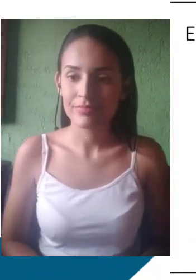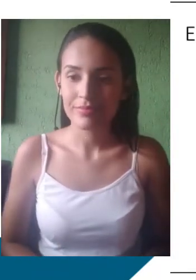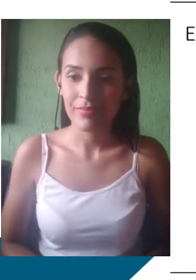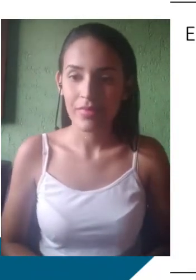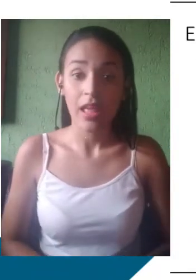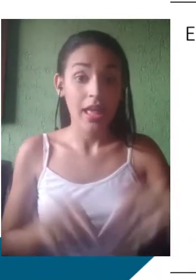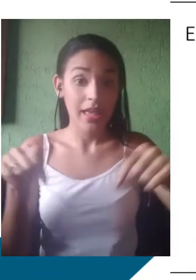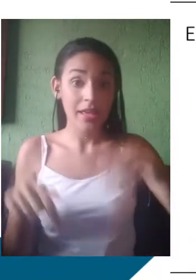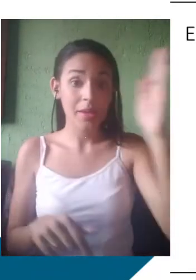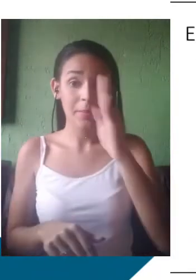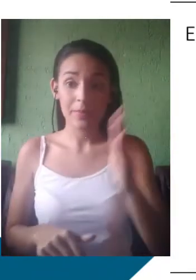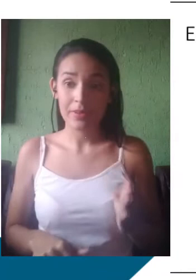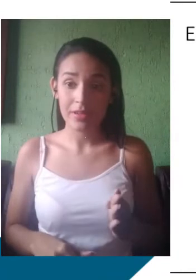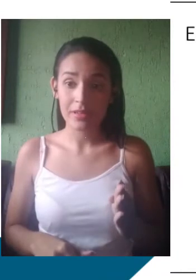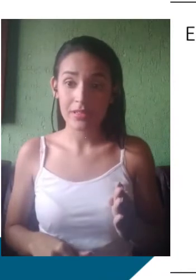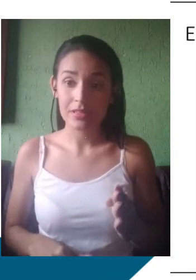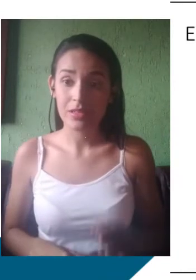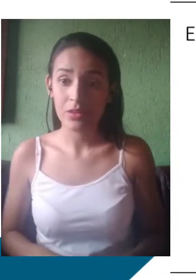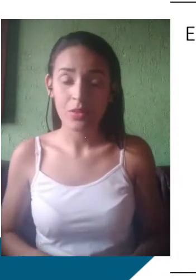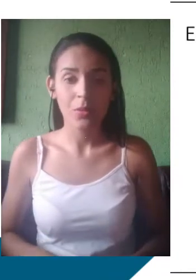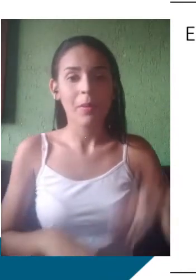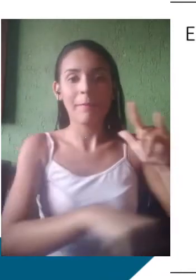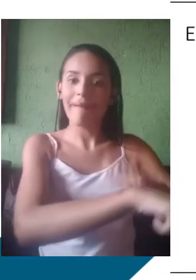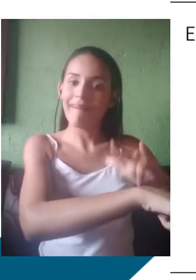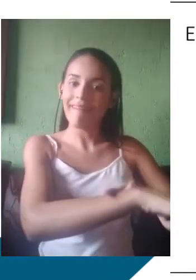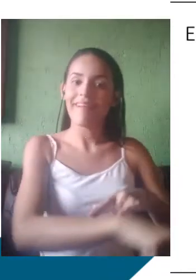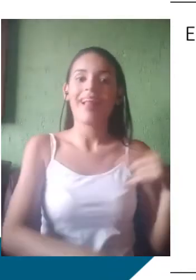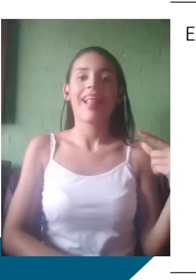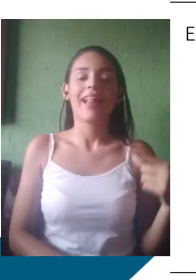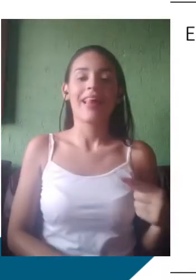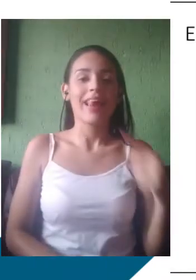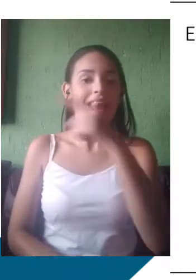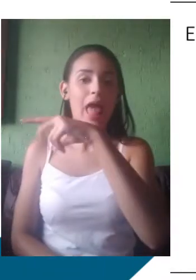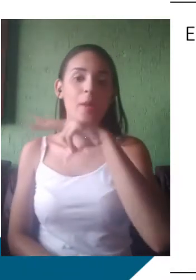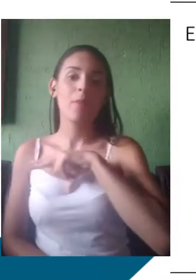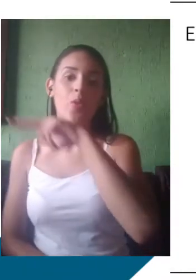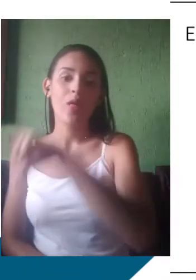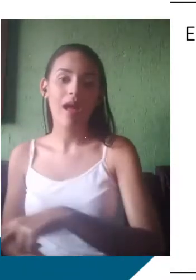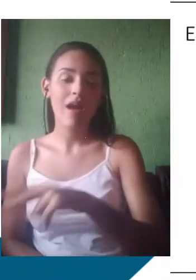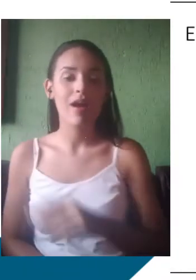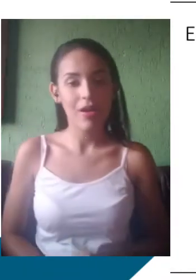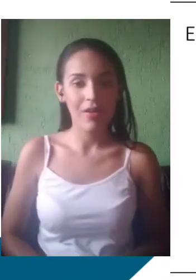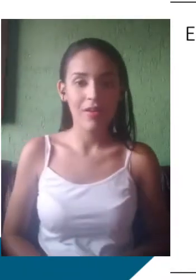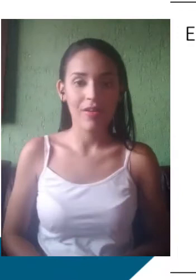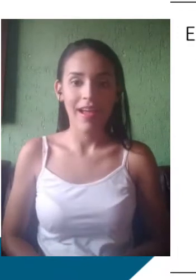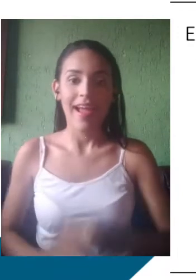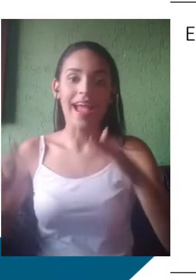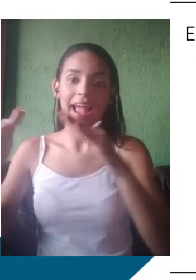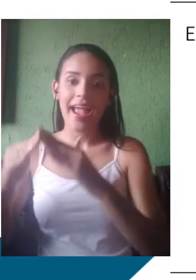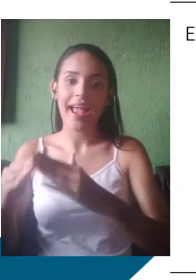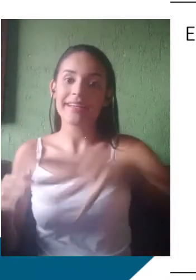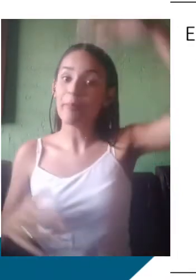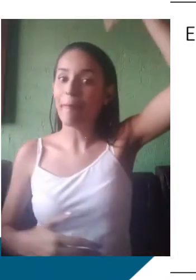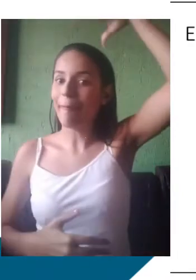Aimpim, mandioca ou macaxeira, né? São palavras para designar a mesma coisa, né? E aí, indica o estado a que pertence.